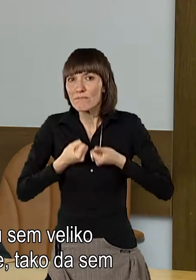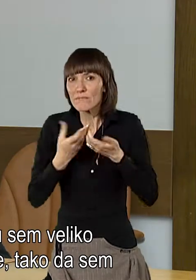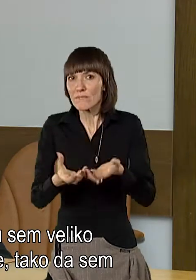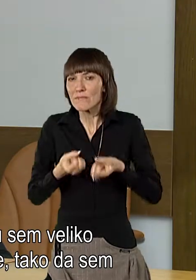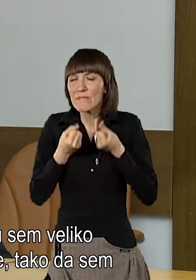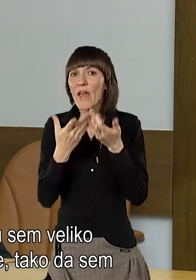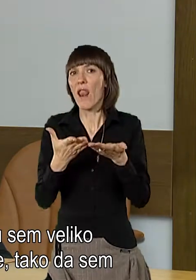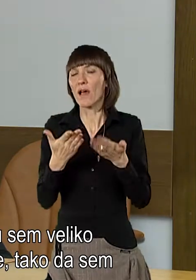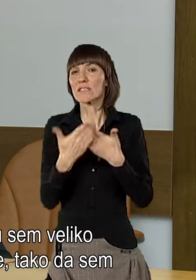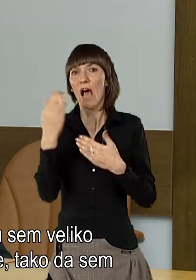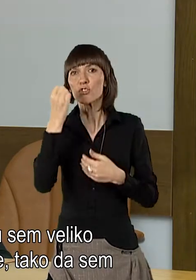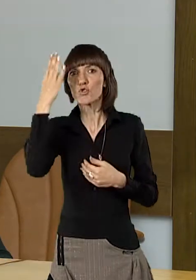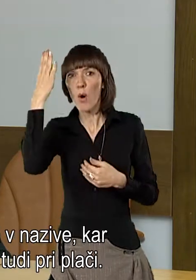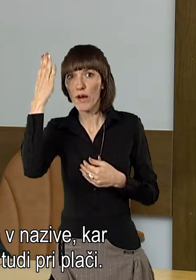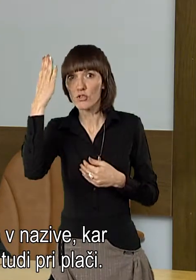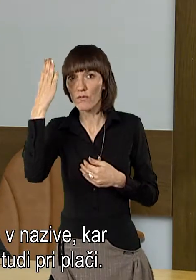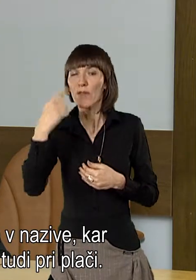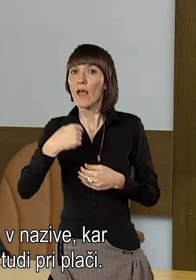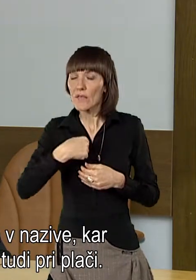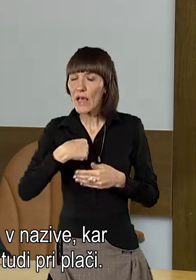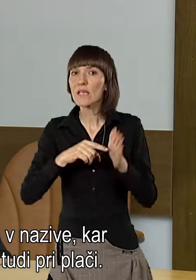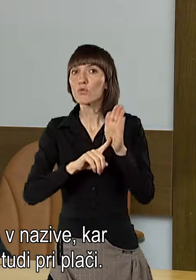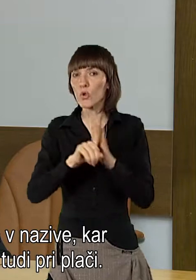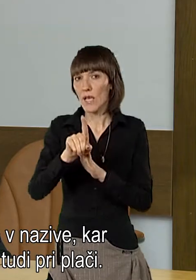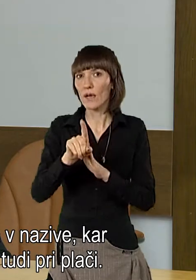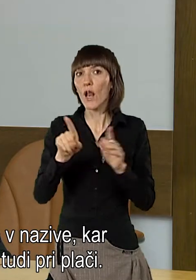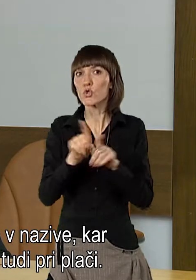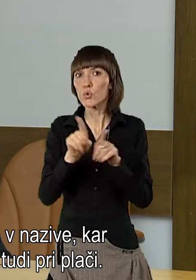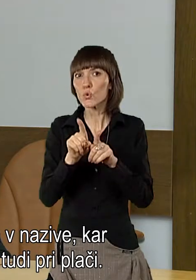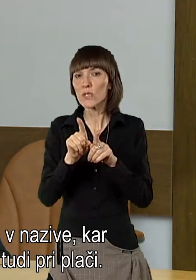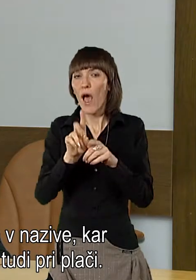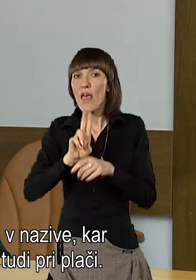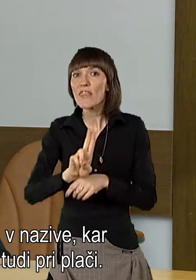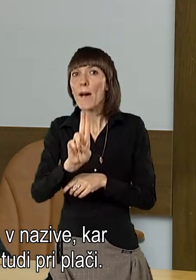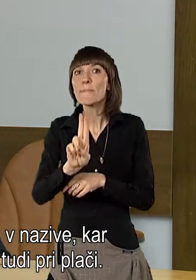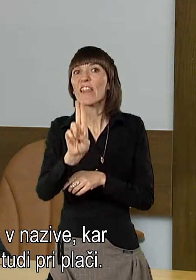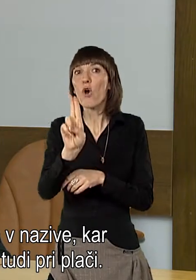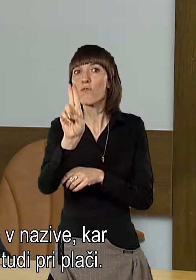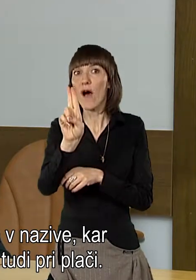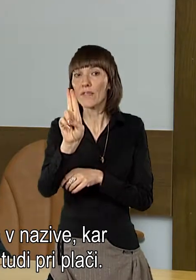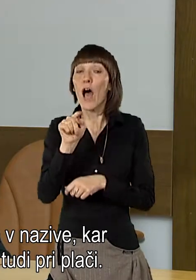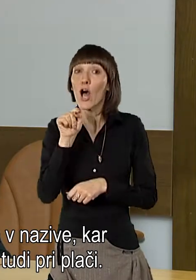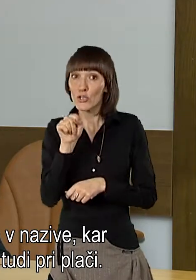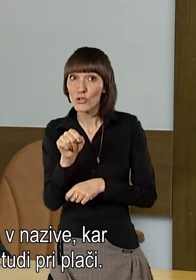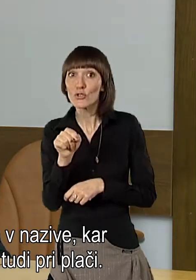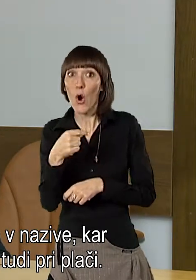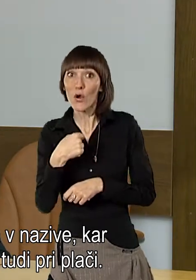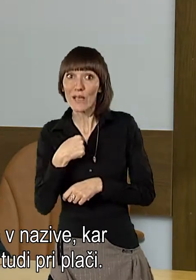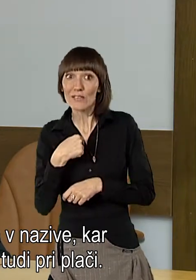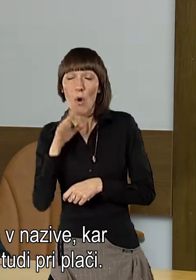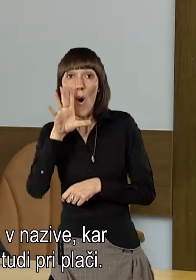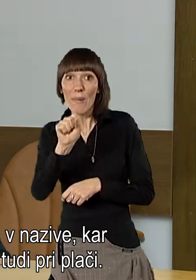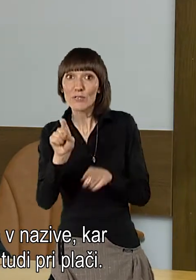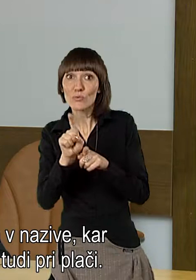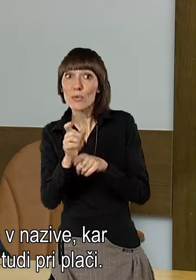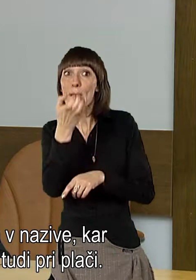izobraževanje, tako da sem pač dosegla tudi ta napredovanja v nazive, kar se me seveda poznala